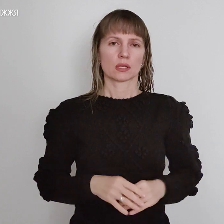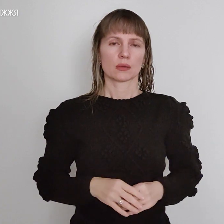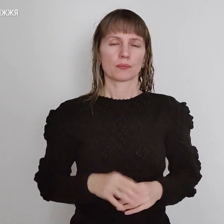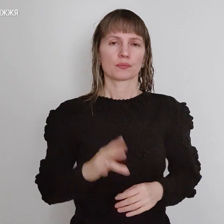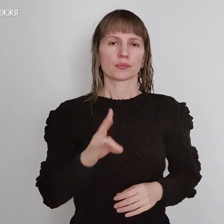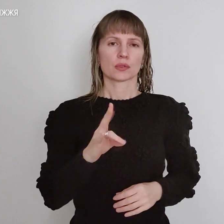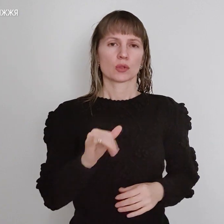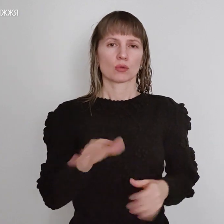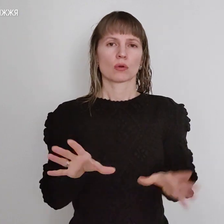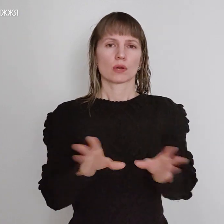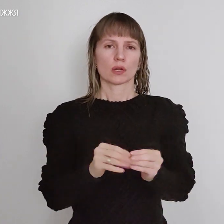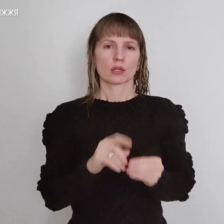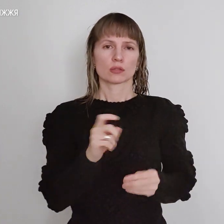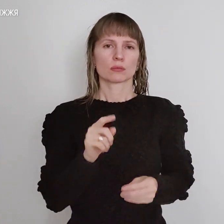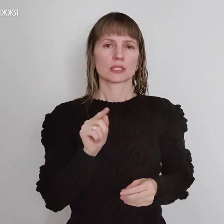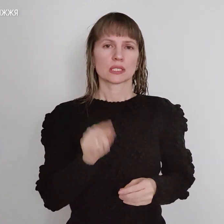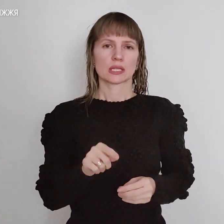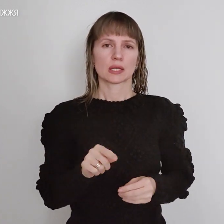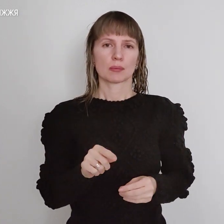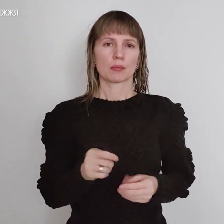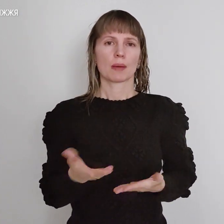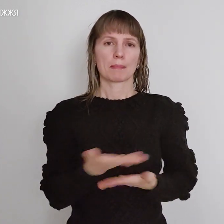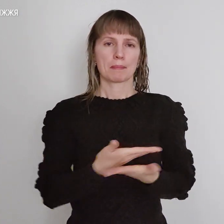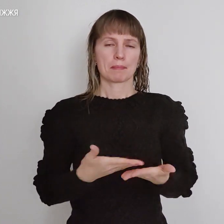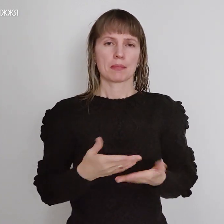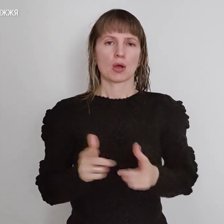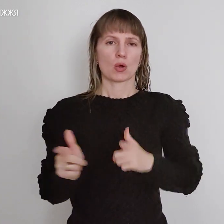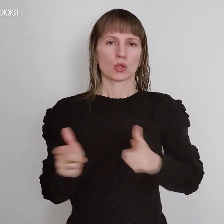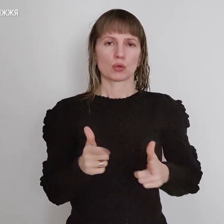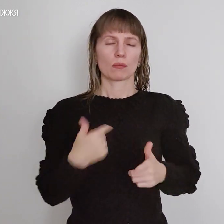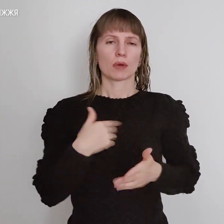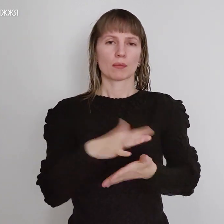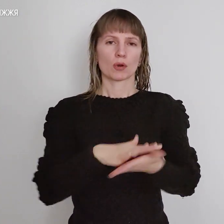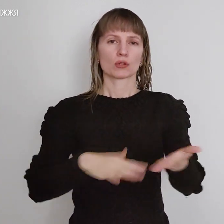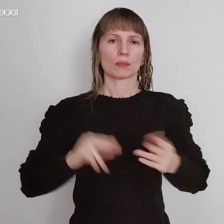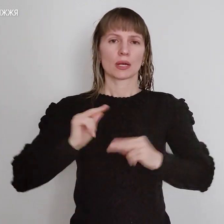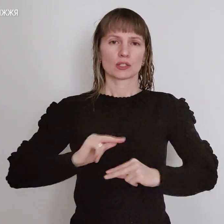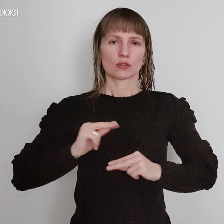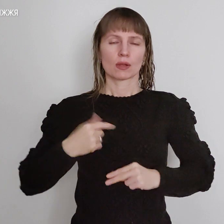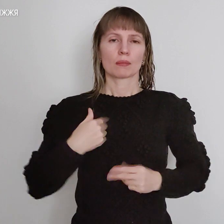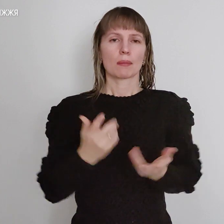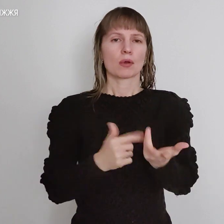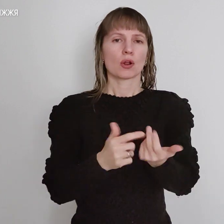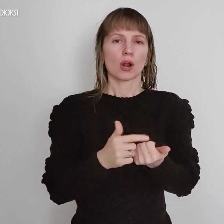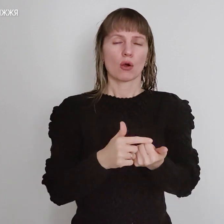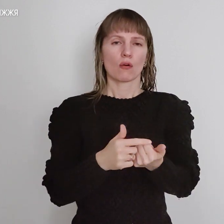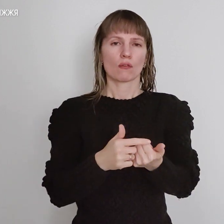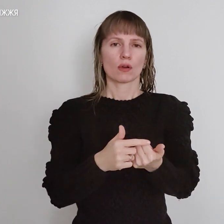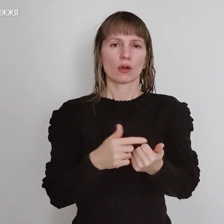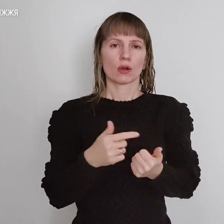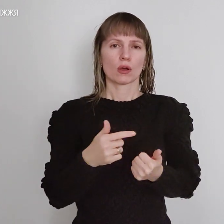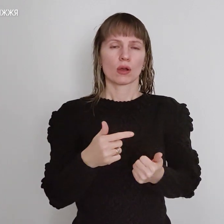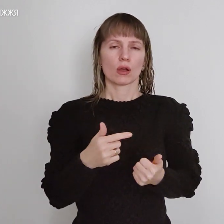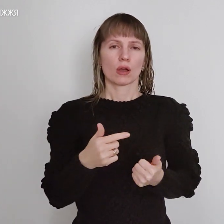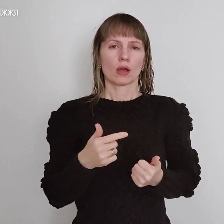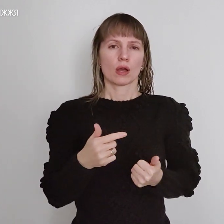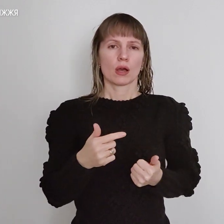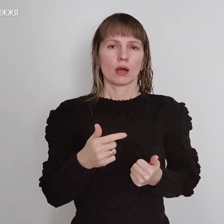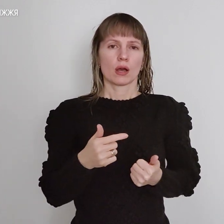ну, разом з тим, ми зібрані, ми продовжуємо працювати, ми прораховуємо гуманітарні конвої,